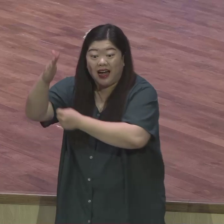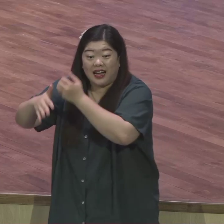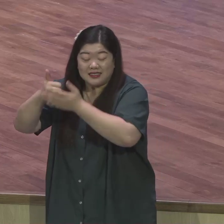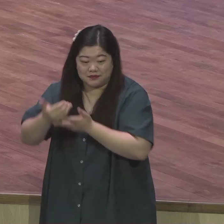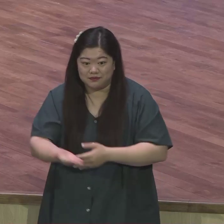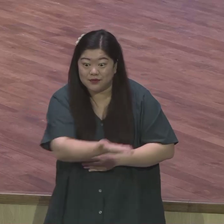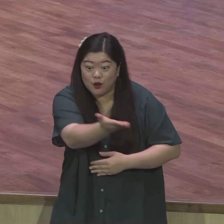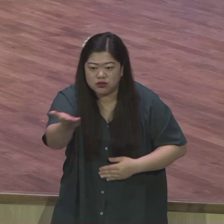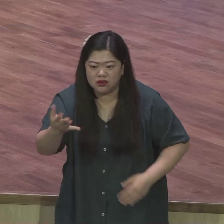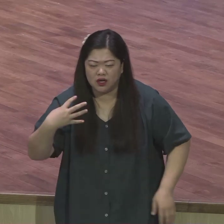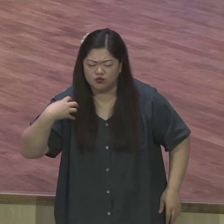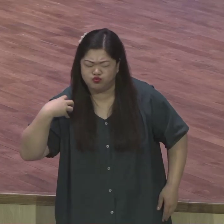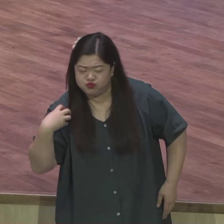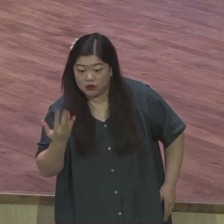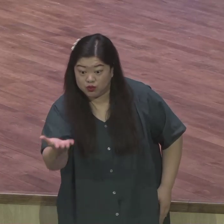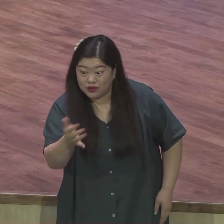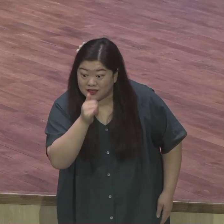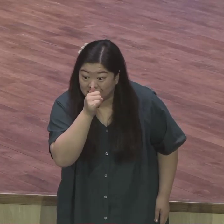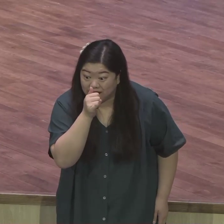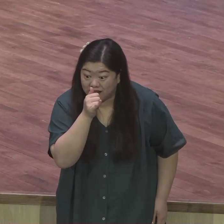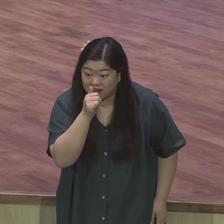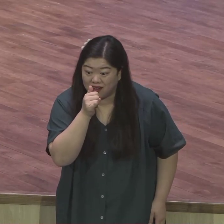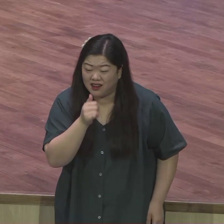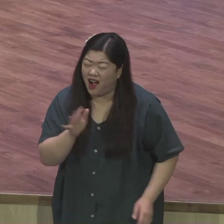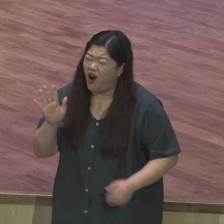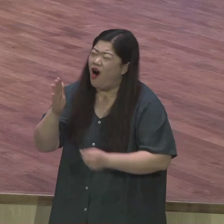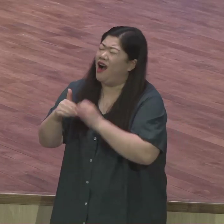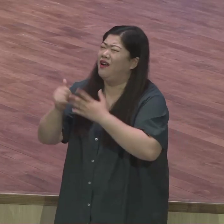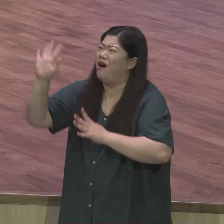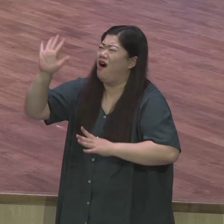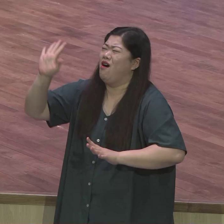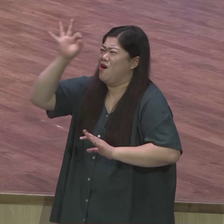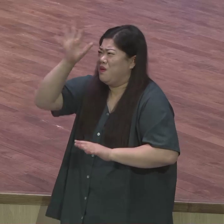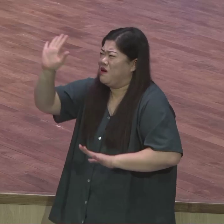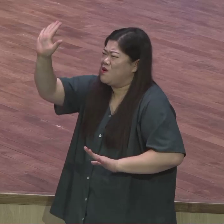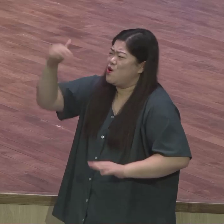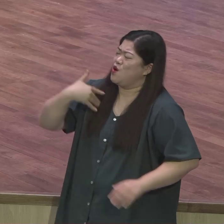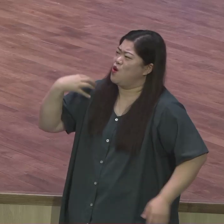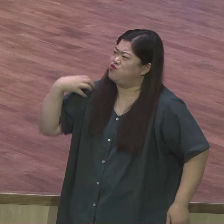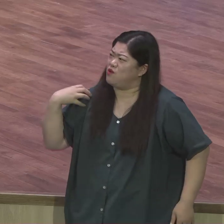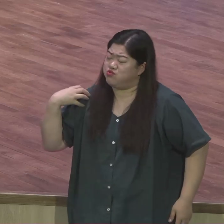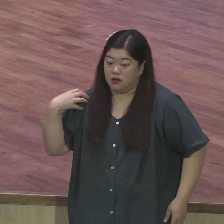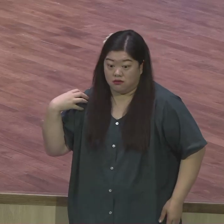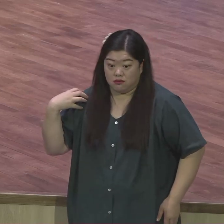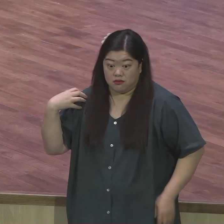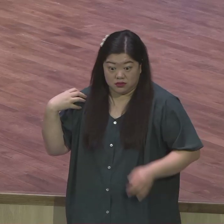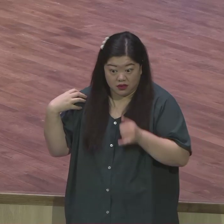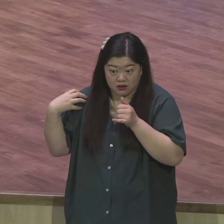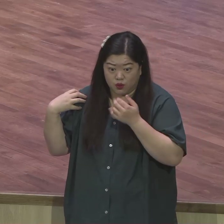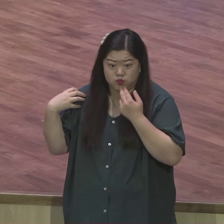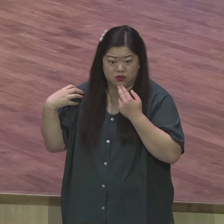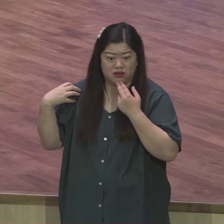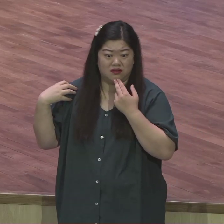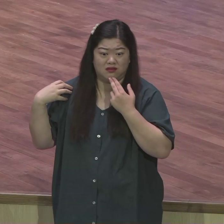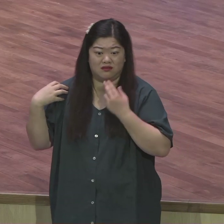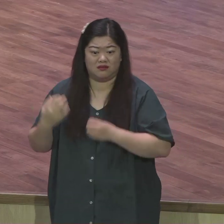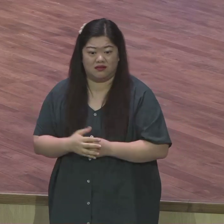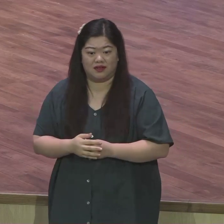시험될 정도로 하나님 부담을 줍니까 그런 건 아니에요 믿음이 없으니까 그래 보는 거예요 모든 건 하나님 말을 축복하시기